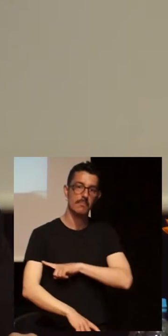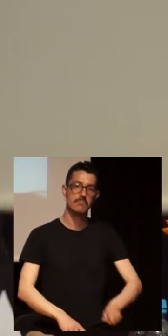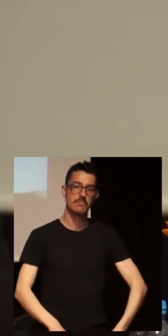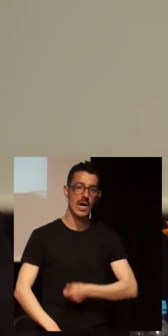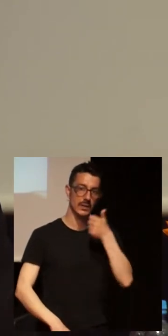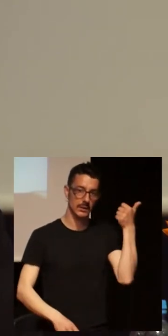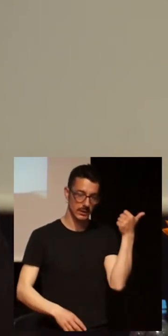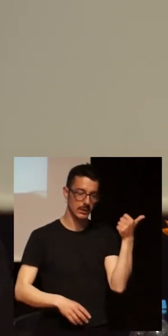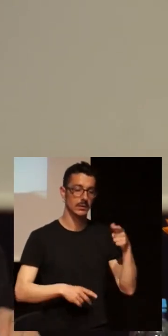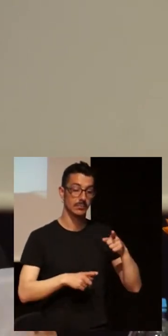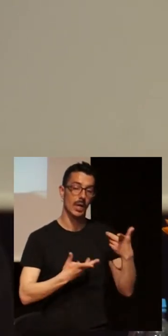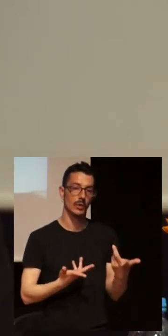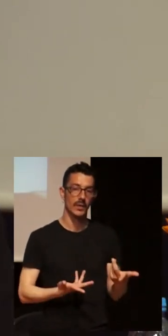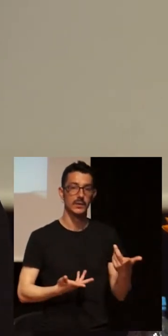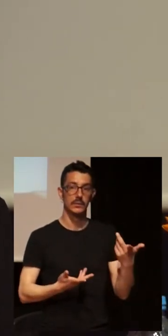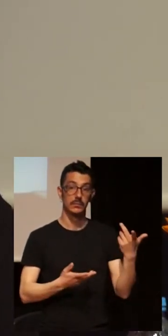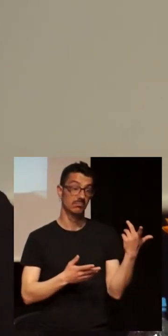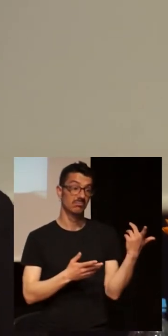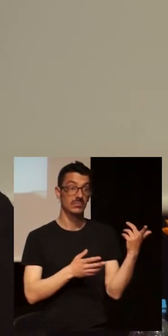I, as I only have 7 minutes,